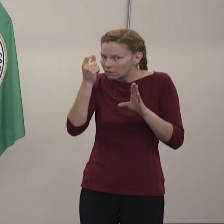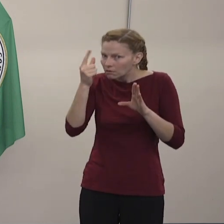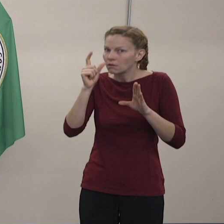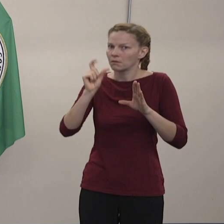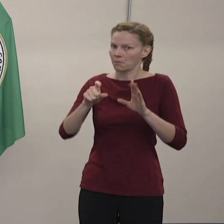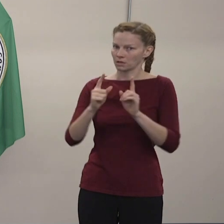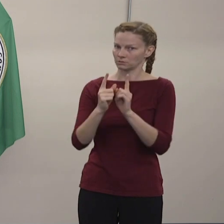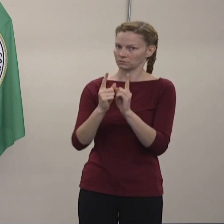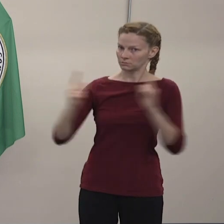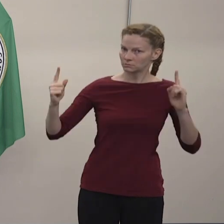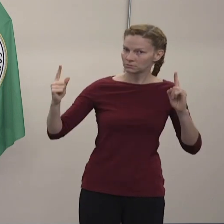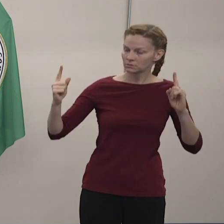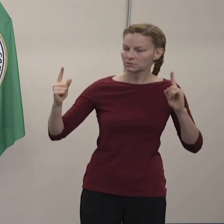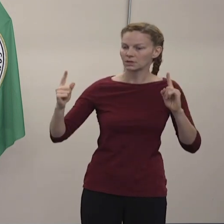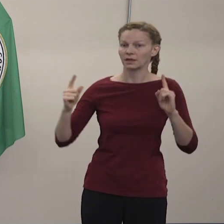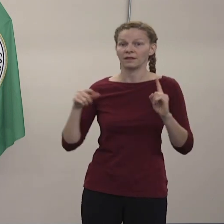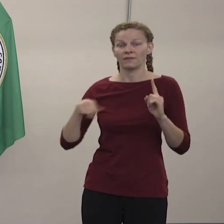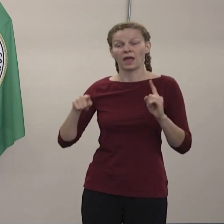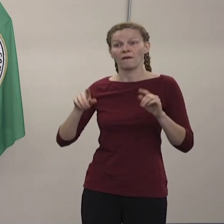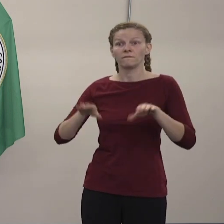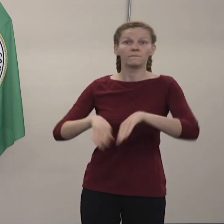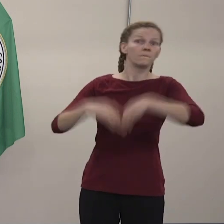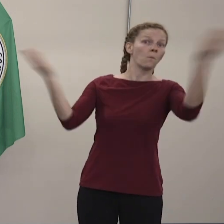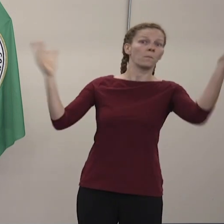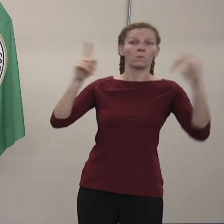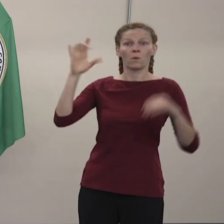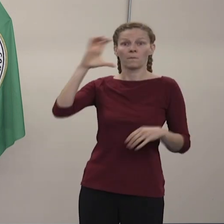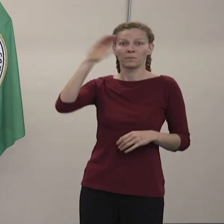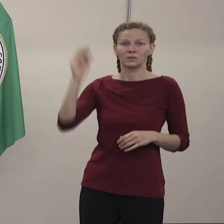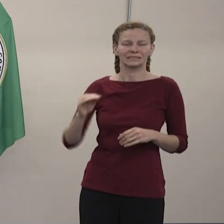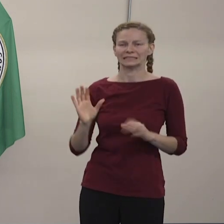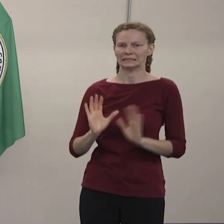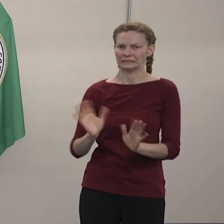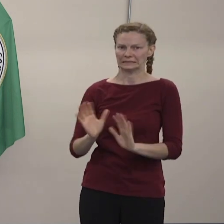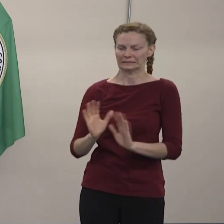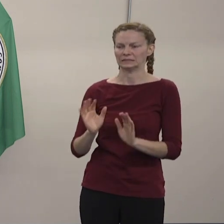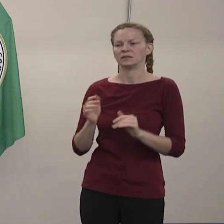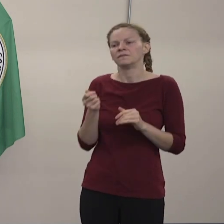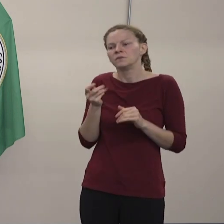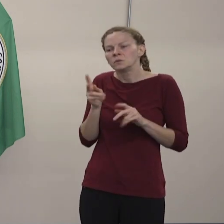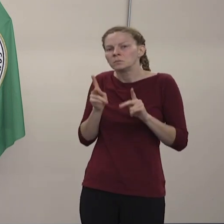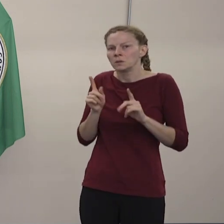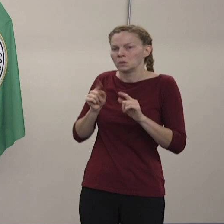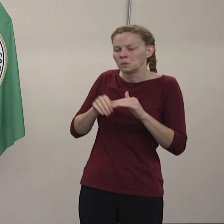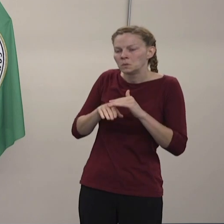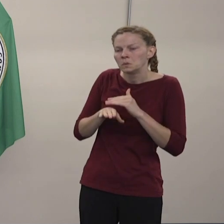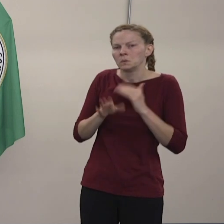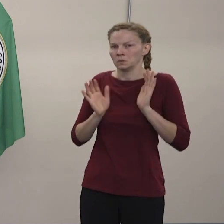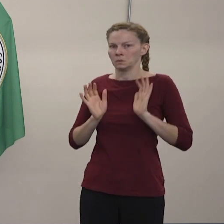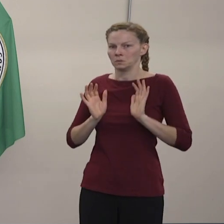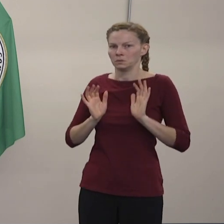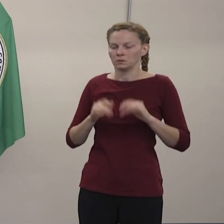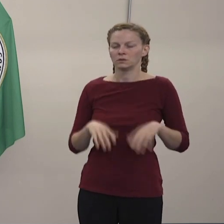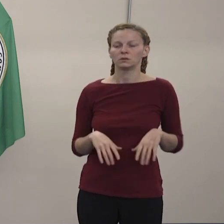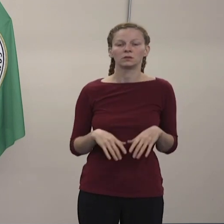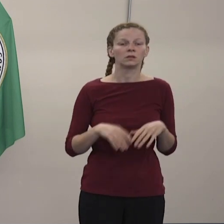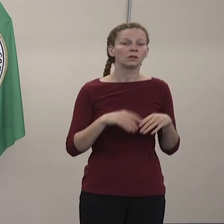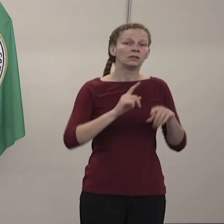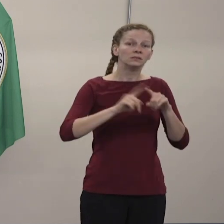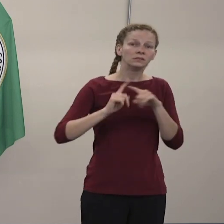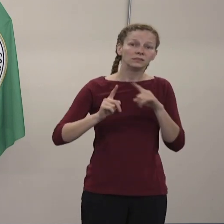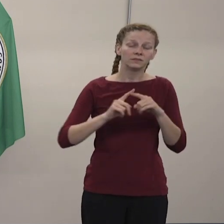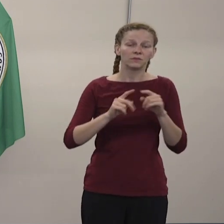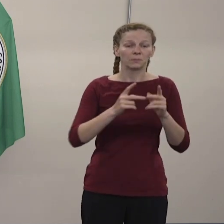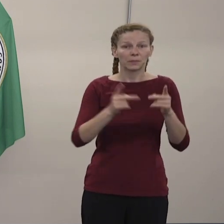distanciamiento social sí pueda operar a una capacidad reducida. Permitir que se